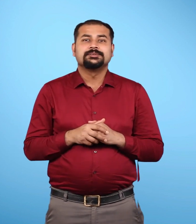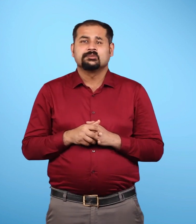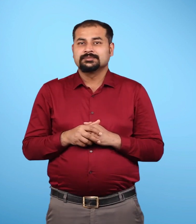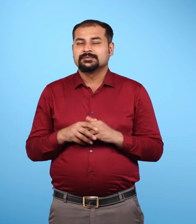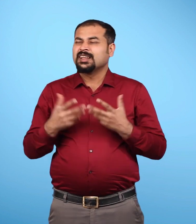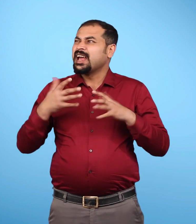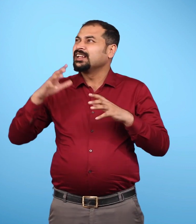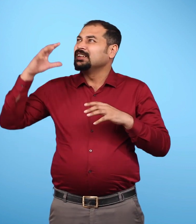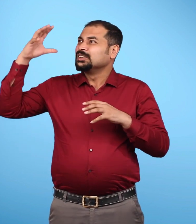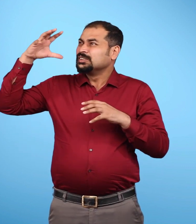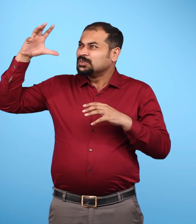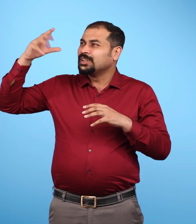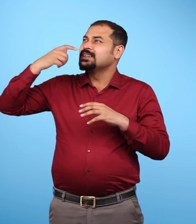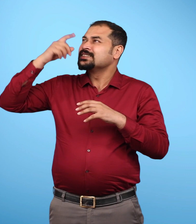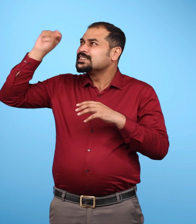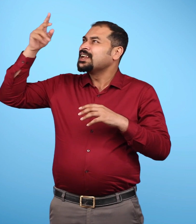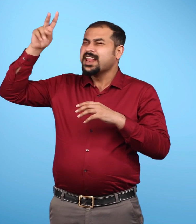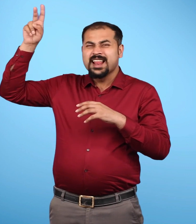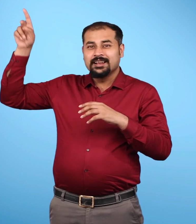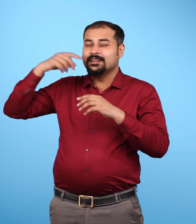हमें उलका पिंड जलते हुए नजर आ सकते हैं